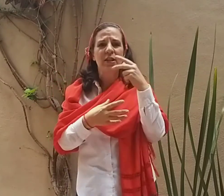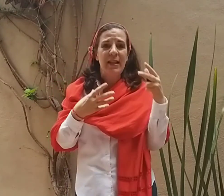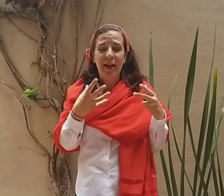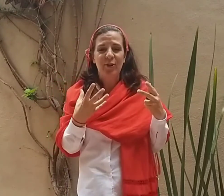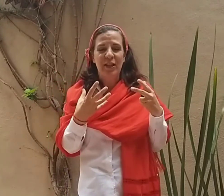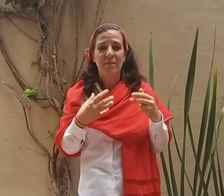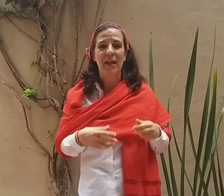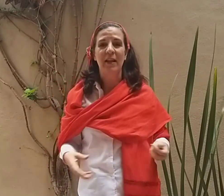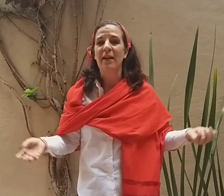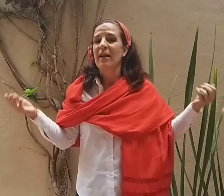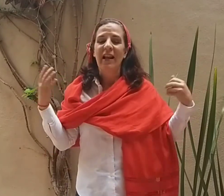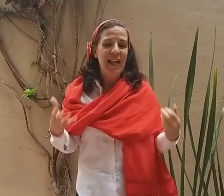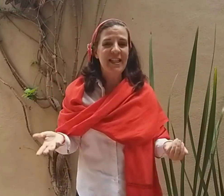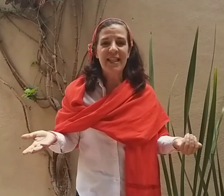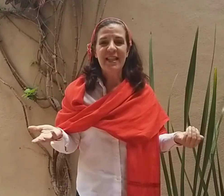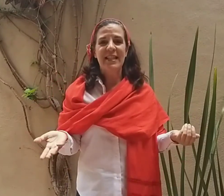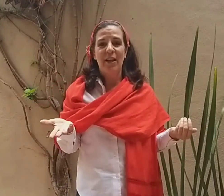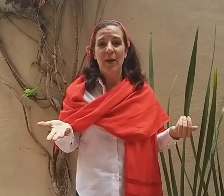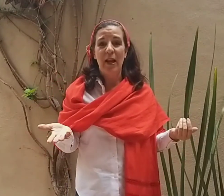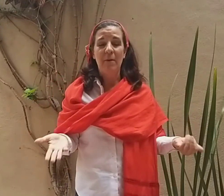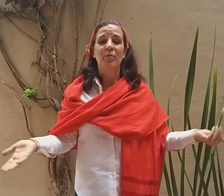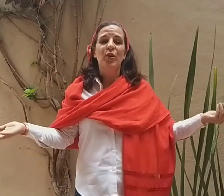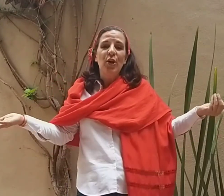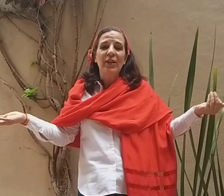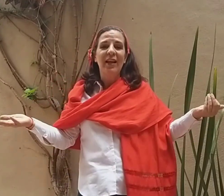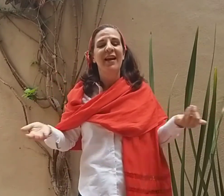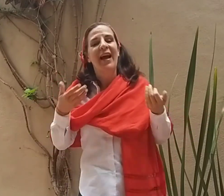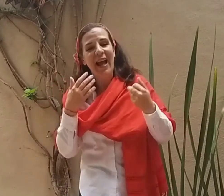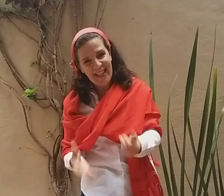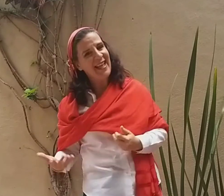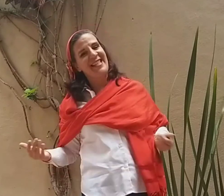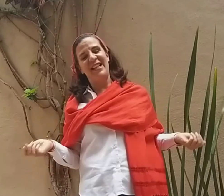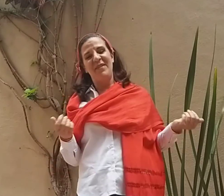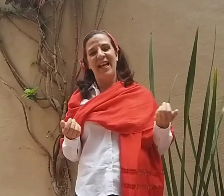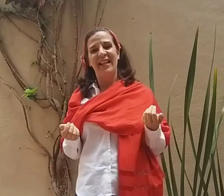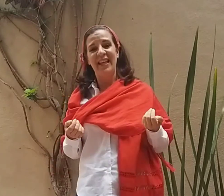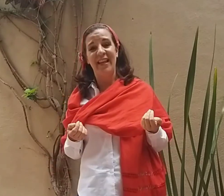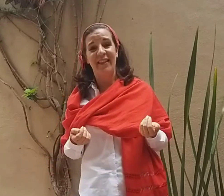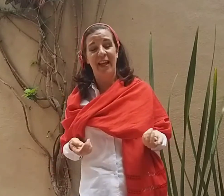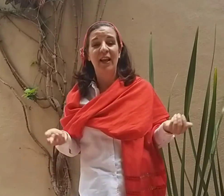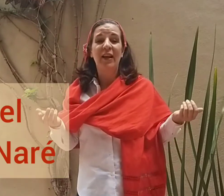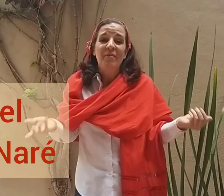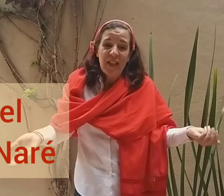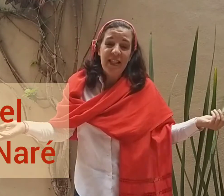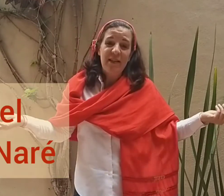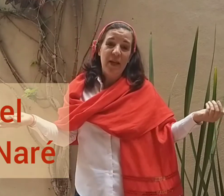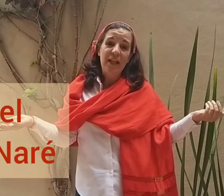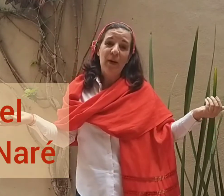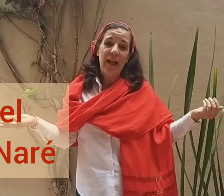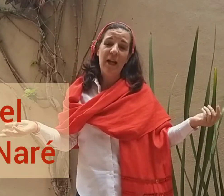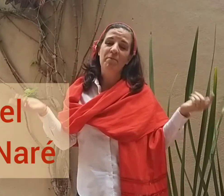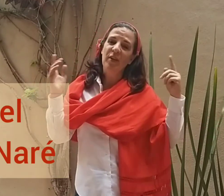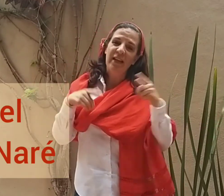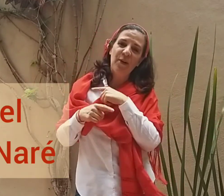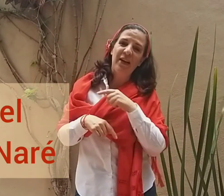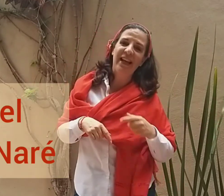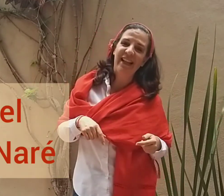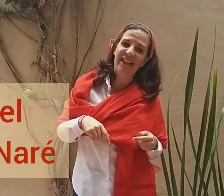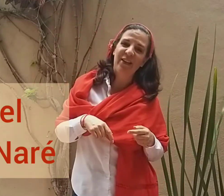tacos también. El chiste es celebrar. ¿Dónde? Aquí en San Miguel de Allende. Y si vienes para acá, recuerda quedarte con